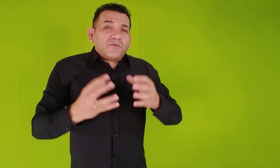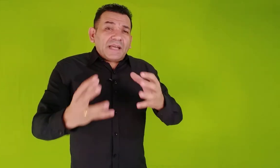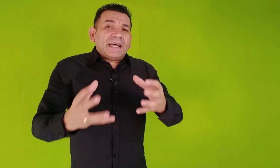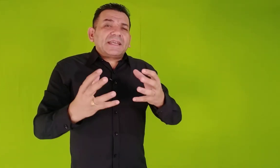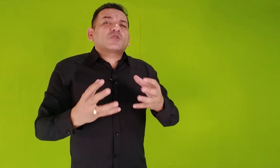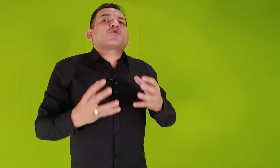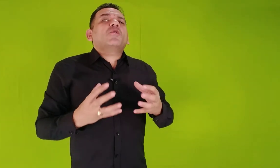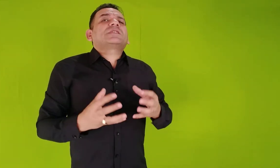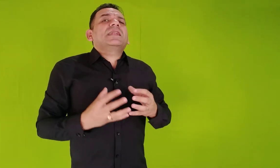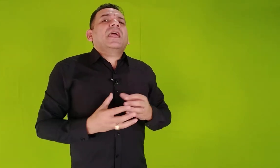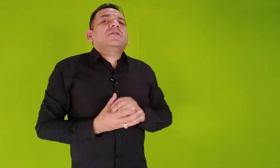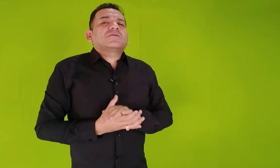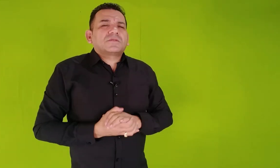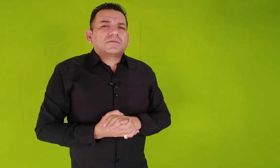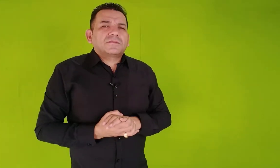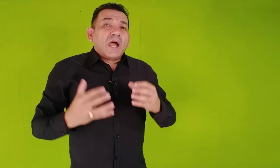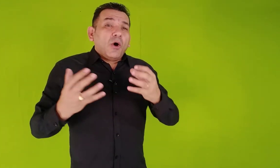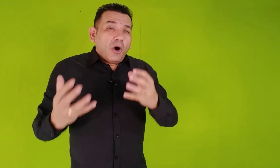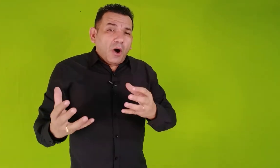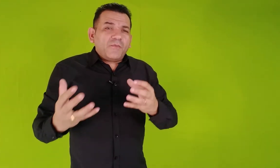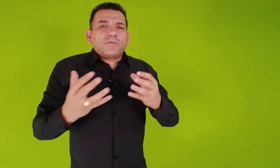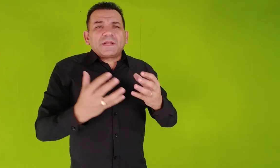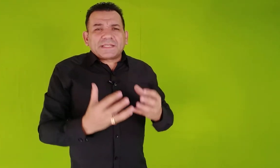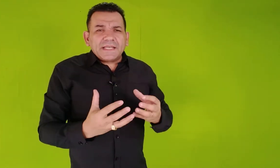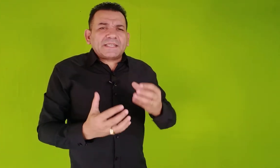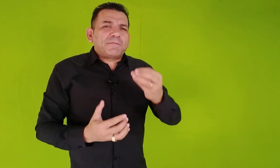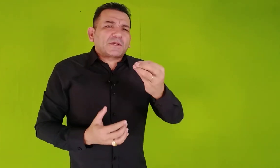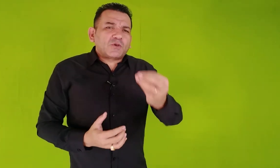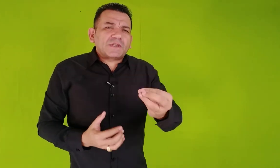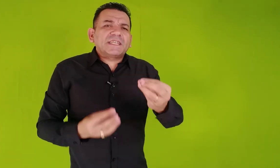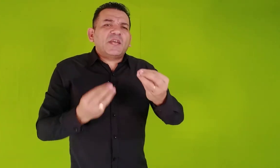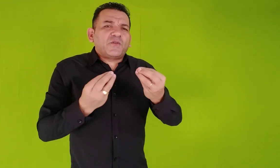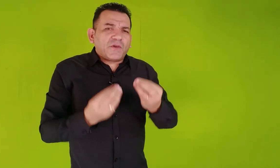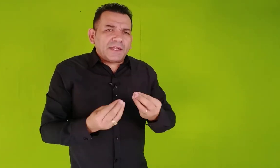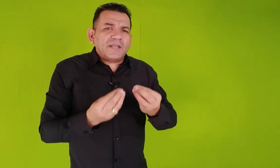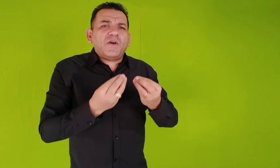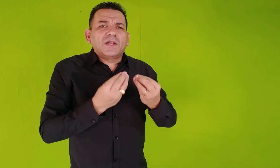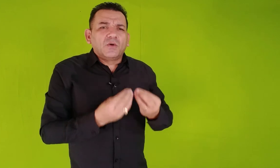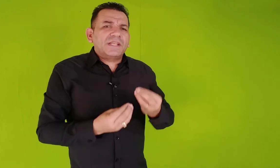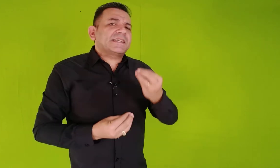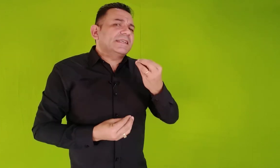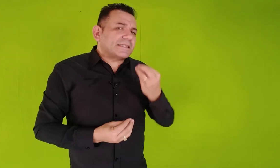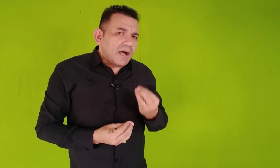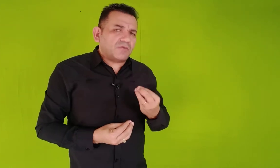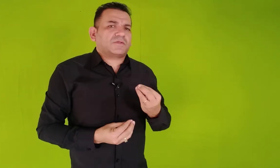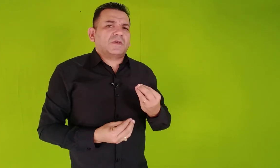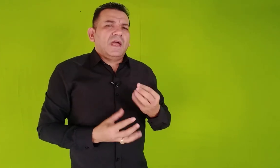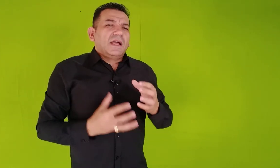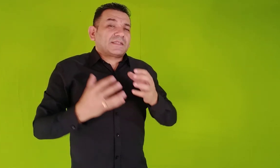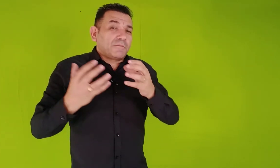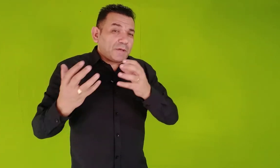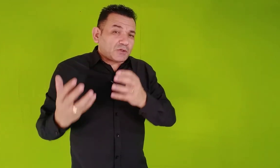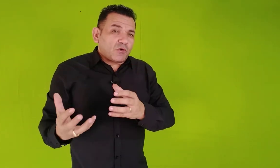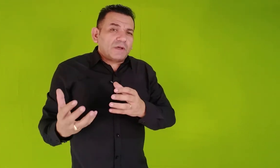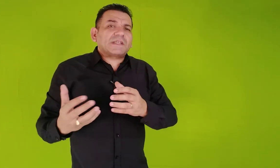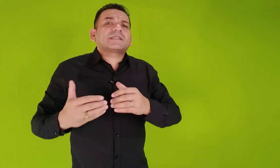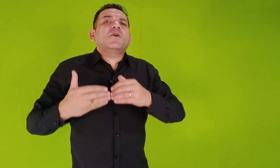verdadeiros conselheiros. Óbvio, precisam ser pessoas que defendem valores cristãos. São pessoas que são